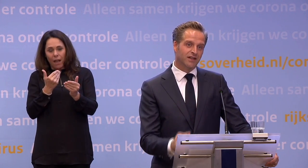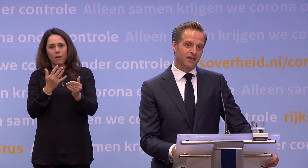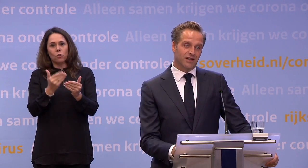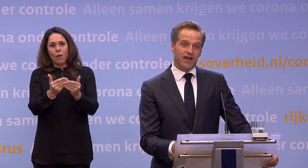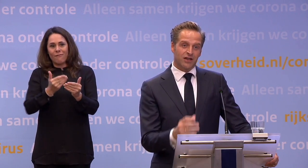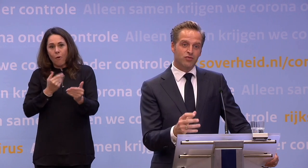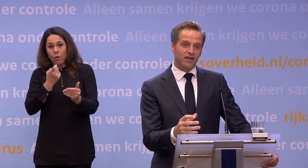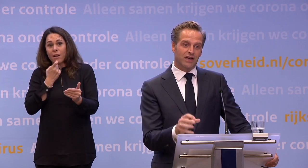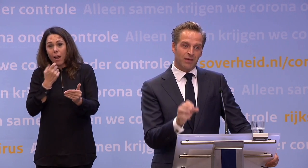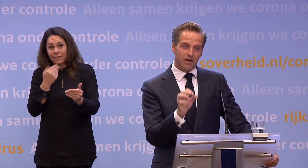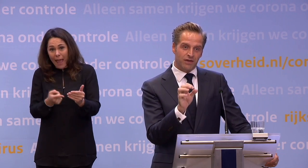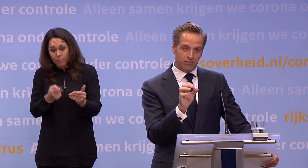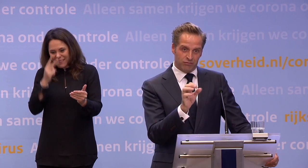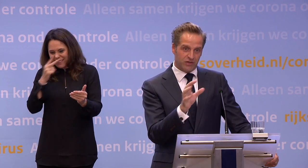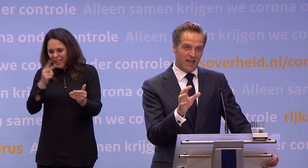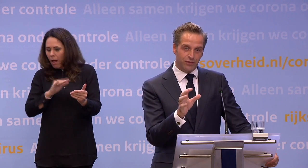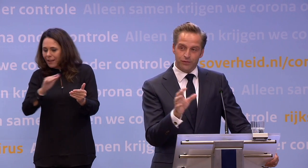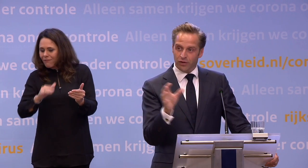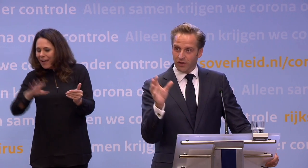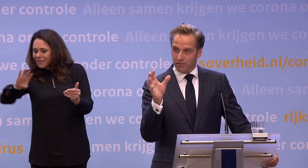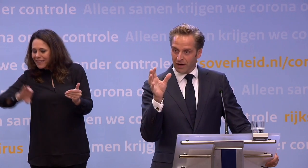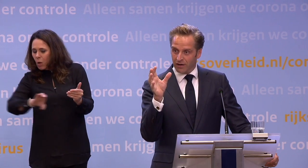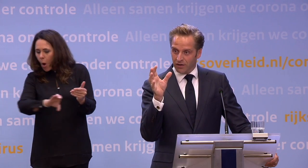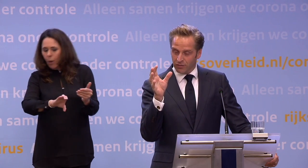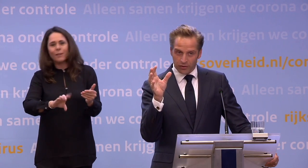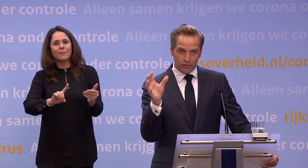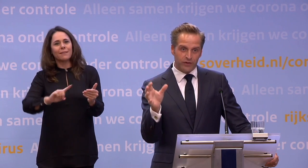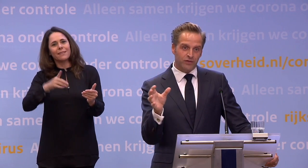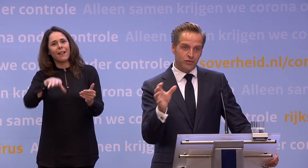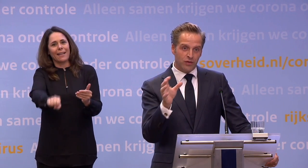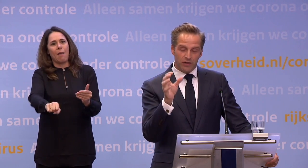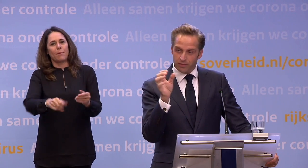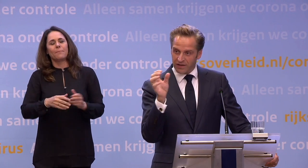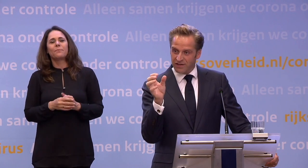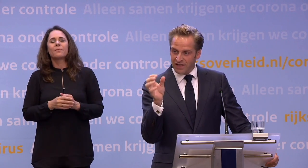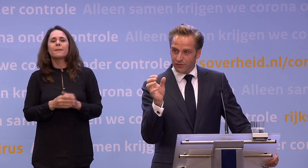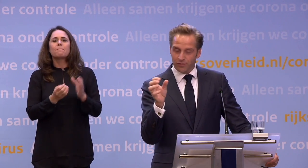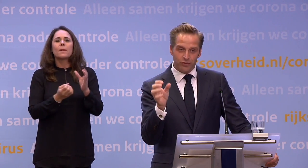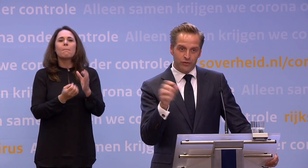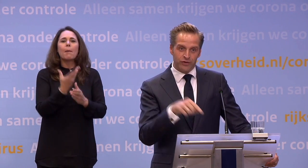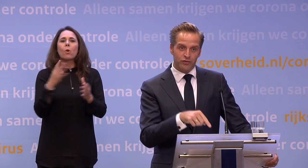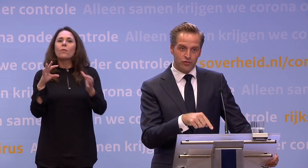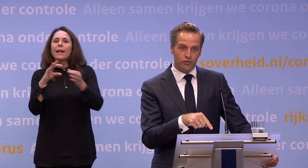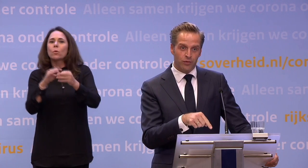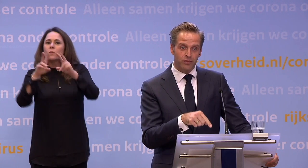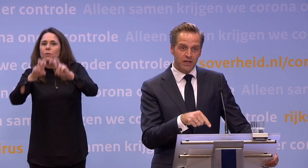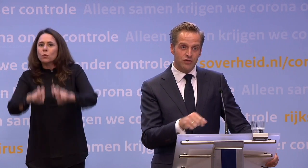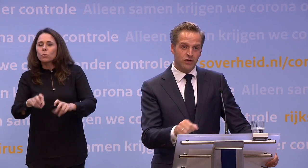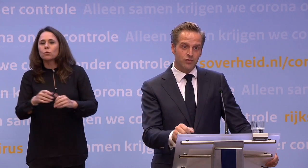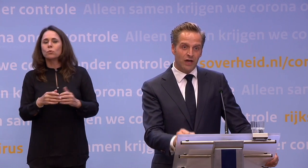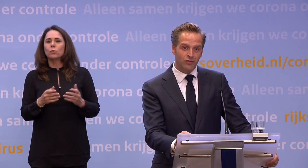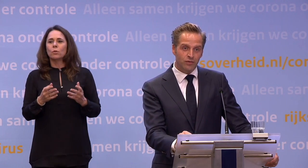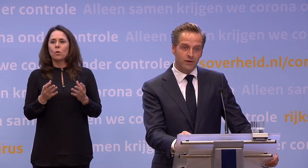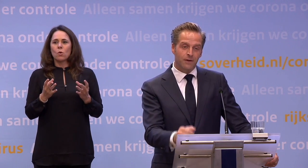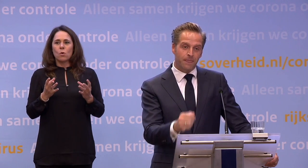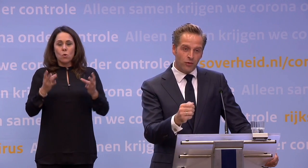weet je dat je ergens moet ingrijpen. En dat is één van de voorbeelden, maar het bron- en contactonderzoek... ...en het preciseren van het bron- en contactonderzoek op de manier